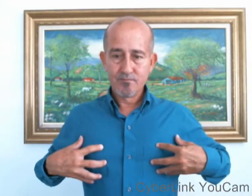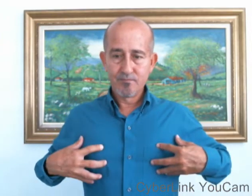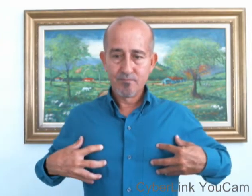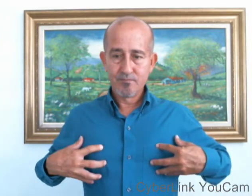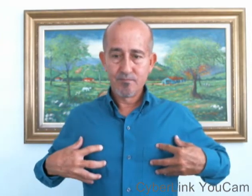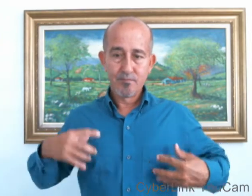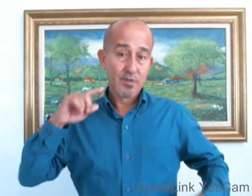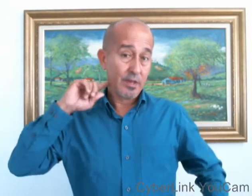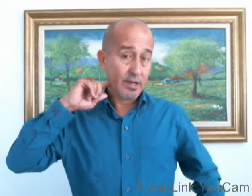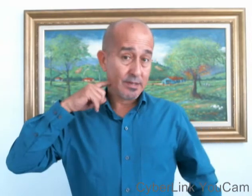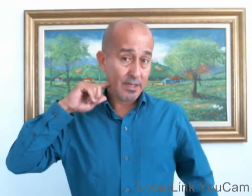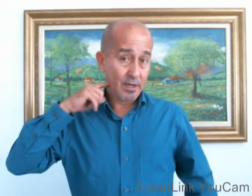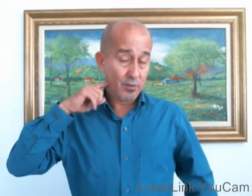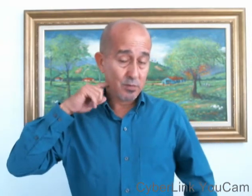El cerdo.